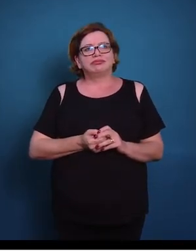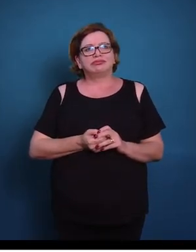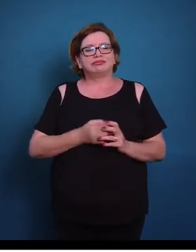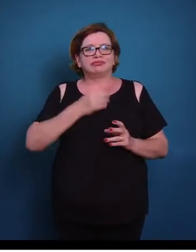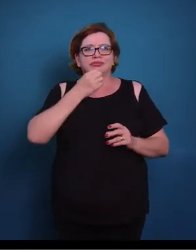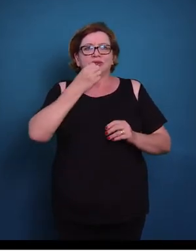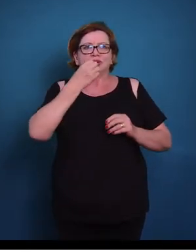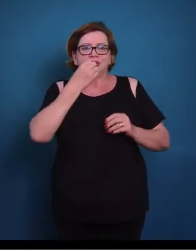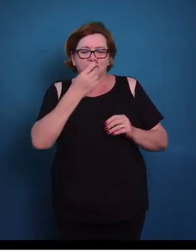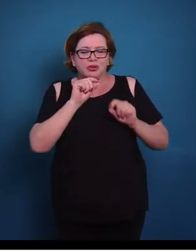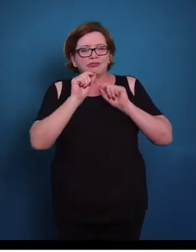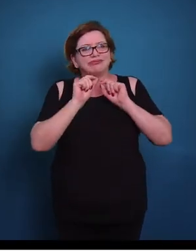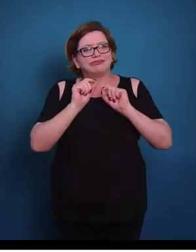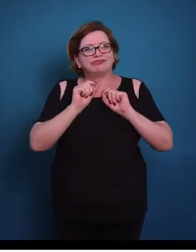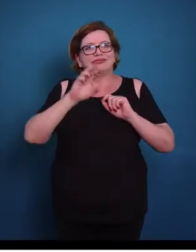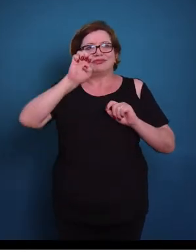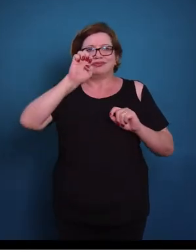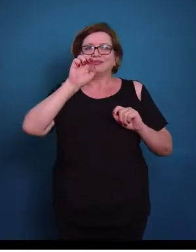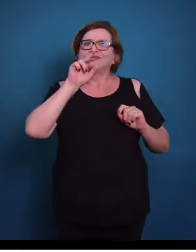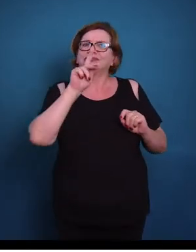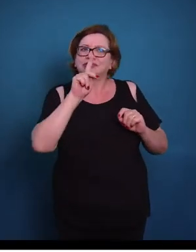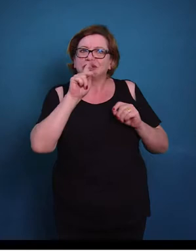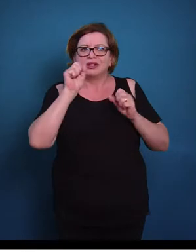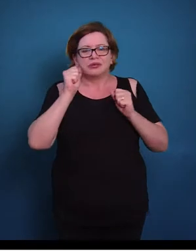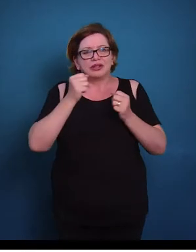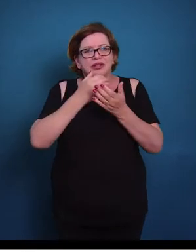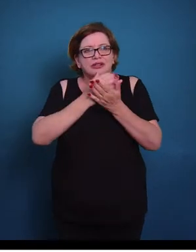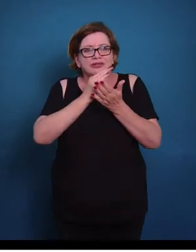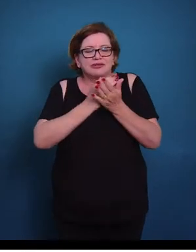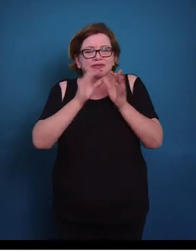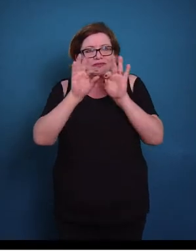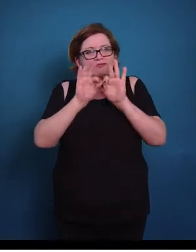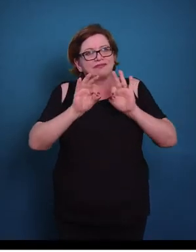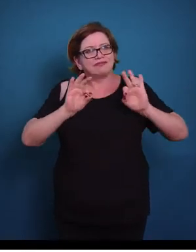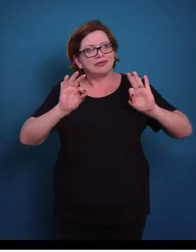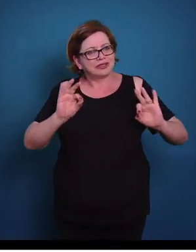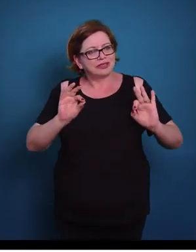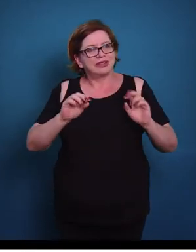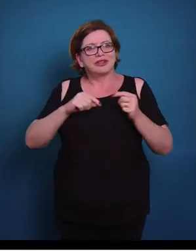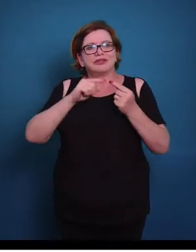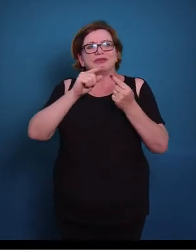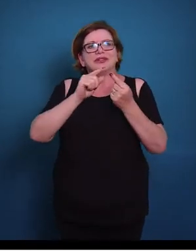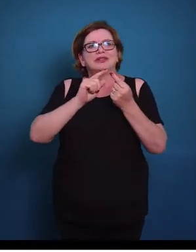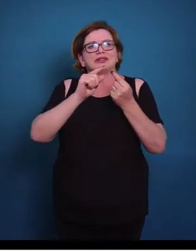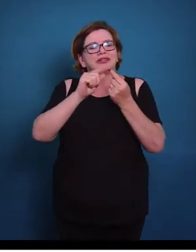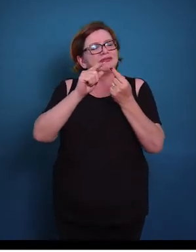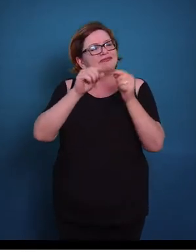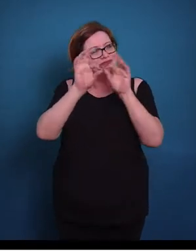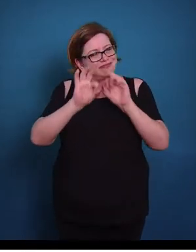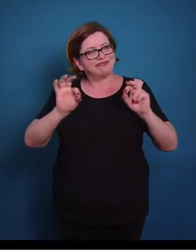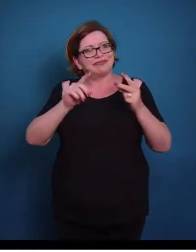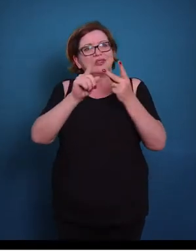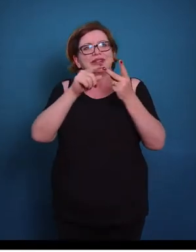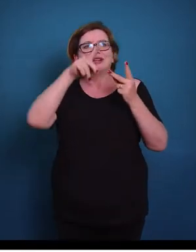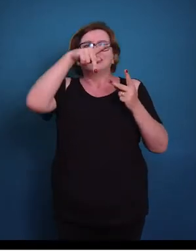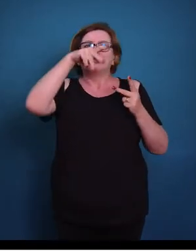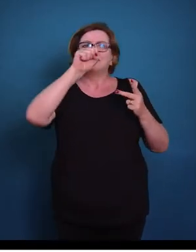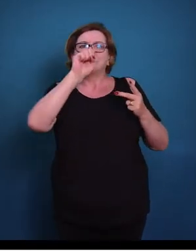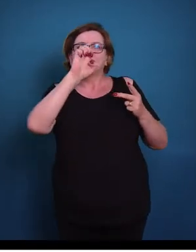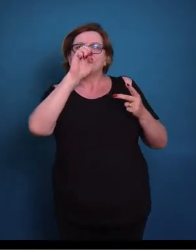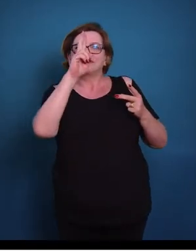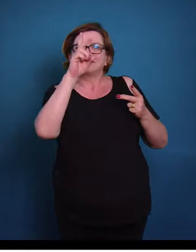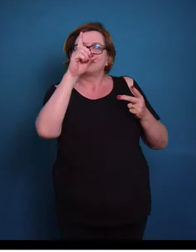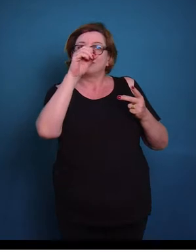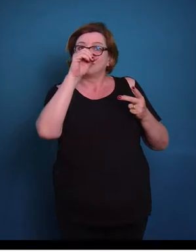Bom, os epitélios, eles podem ser divididos em epitélio simples, PCO destratificado e epitélio estratificado. O epitélio